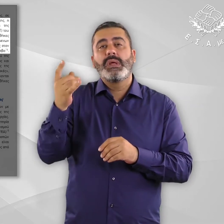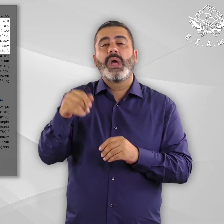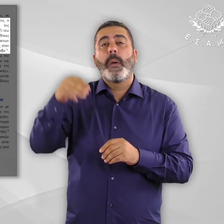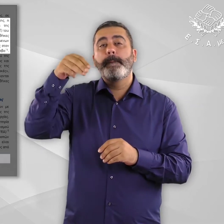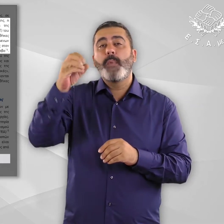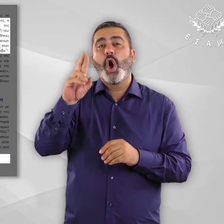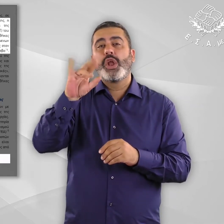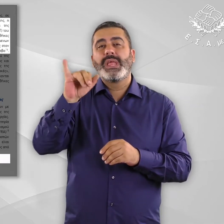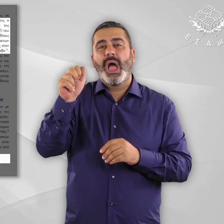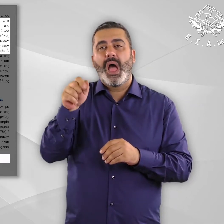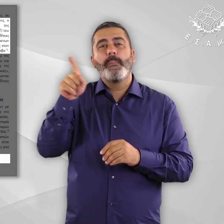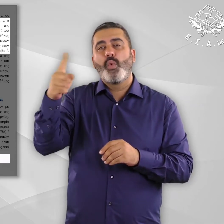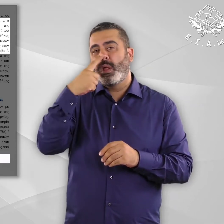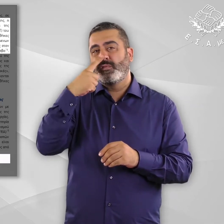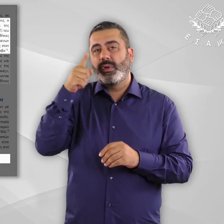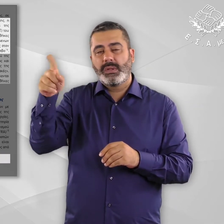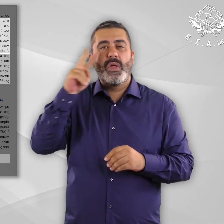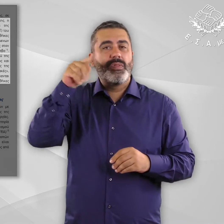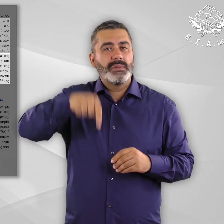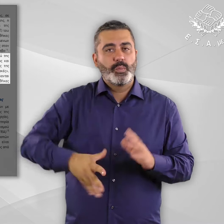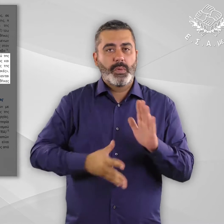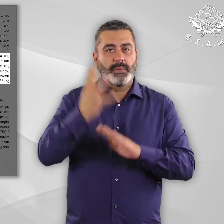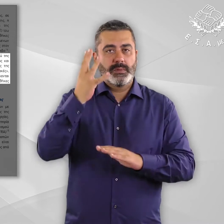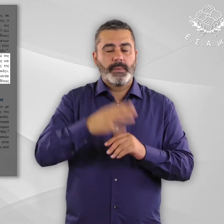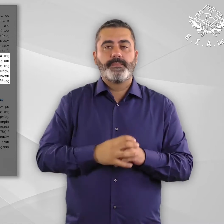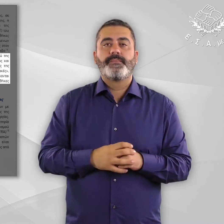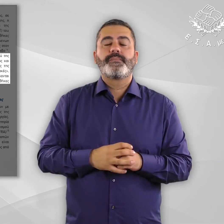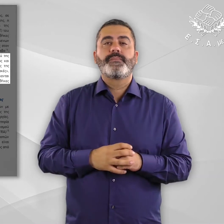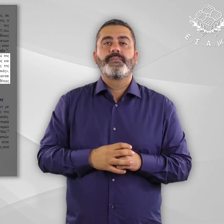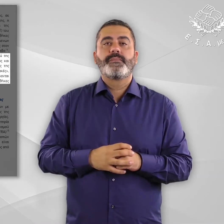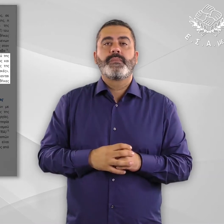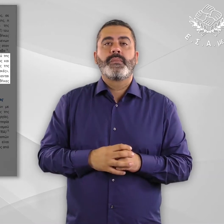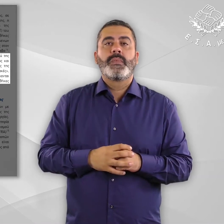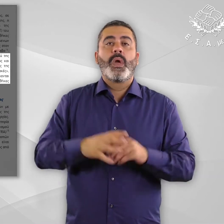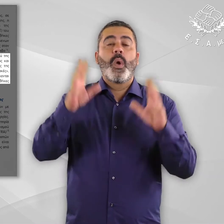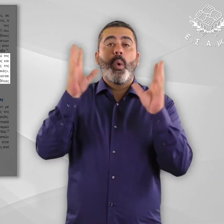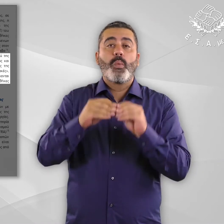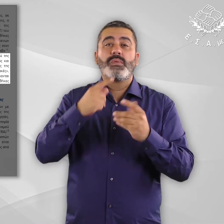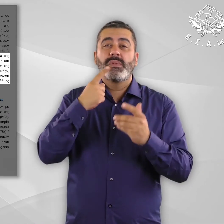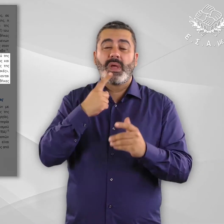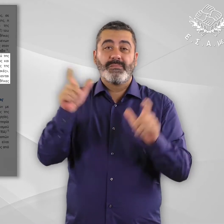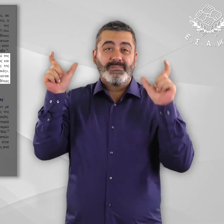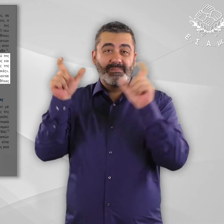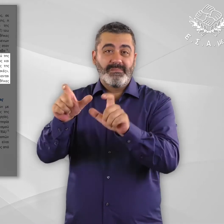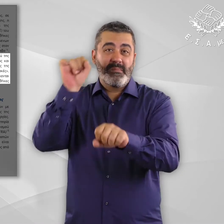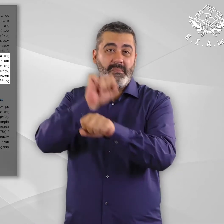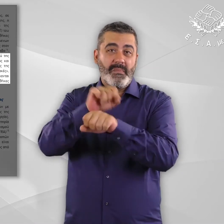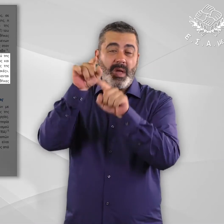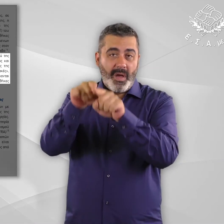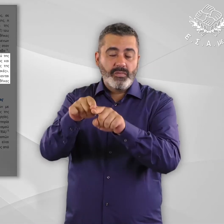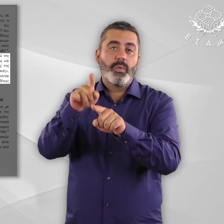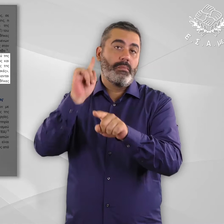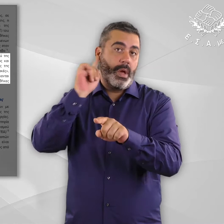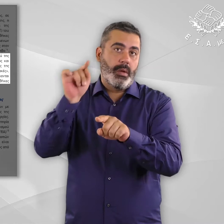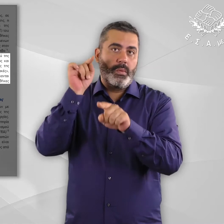Μόριος στη Λέσβο βλέπε υποσημείωση 14. Πέραν των περιπτώσεων ξεκάθαρης επιβολής περιορισμού της ελευθερίας, στην